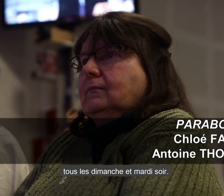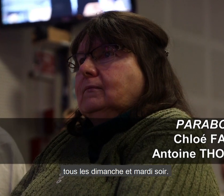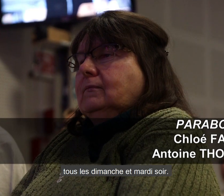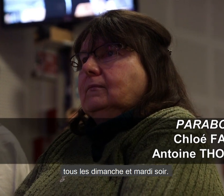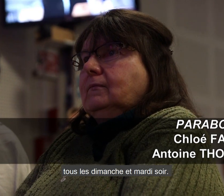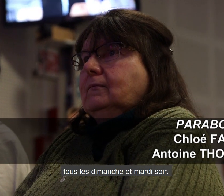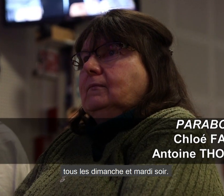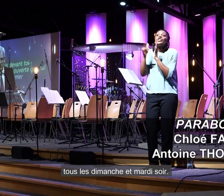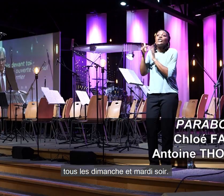et mardis soirs.